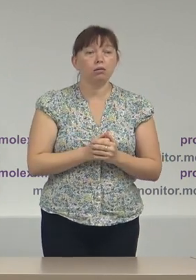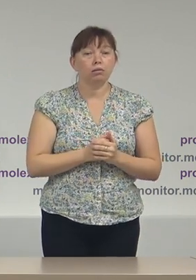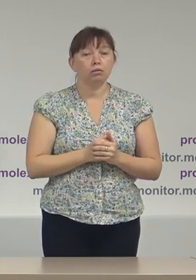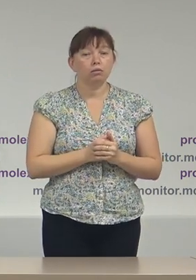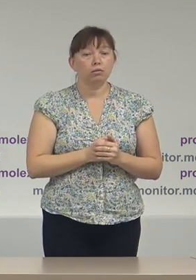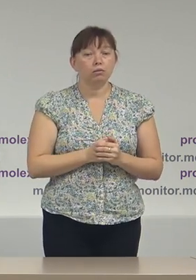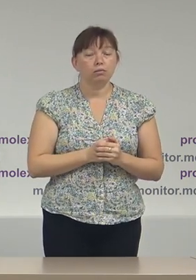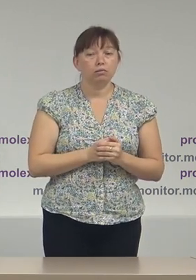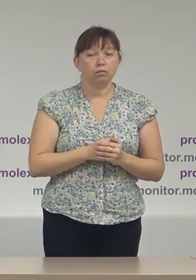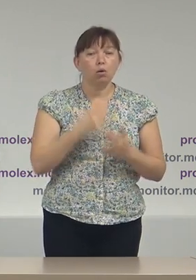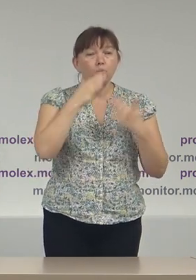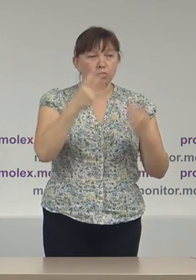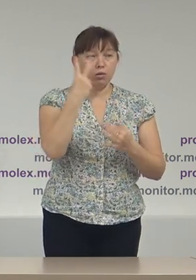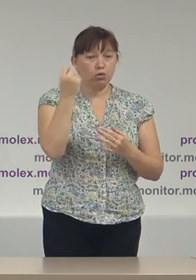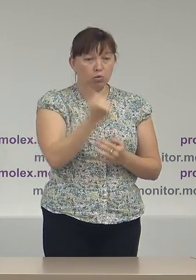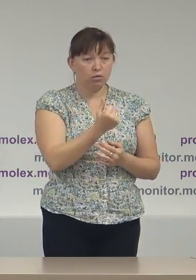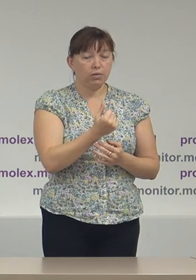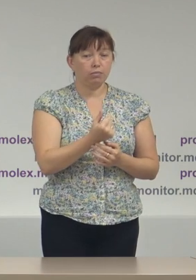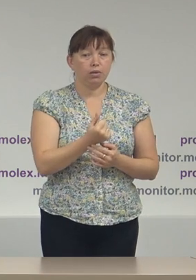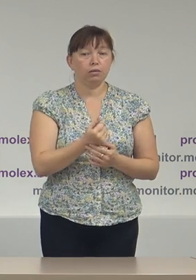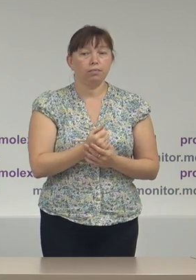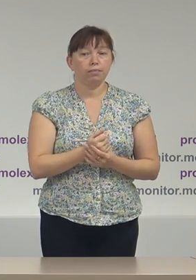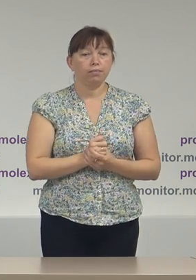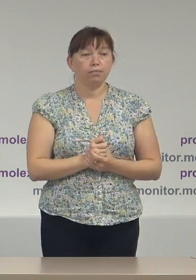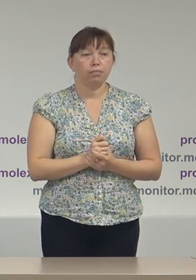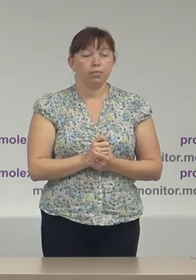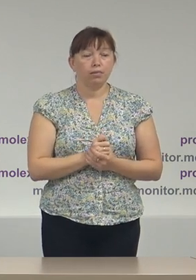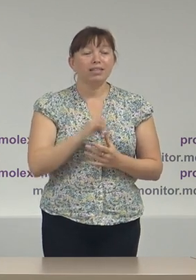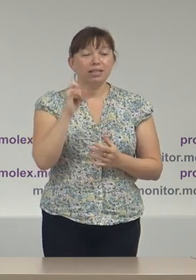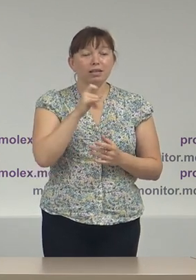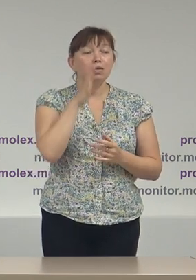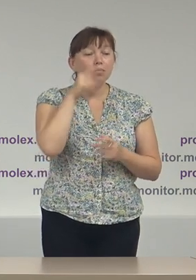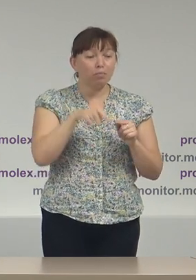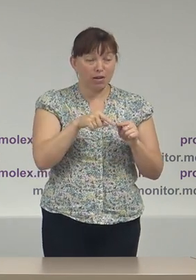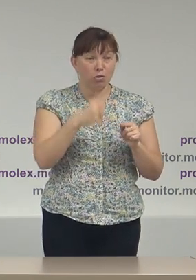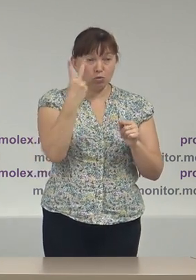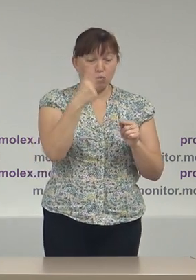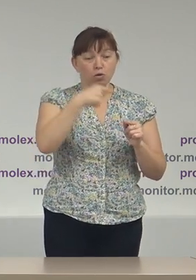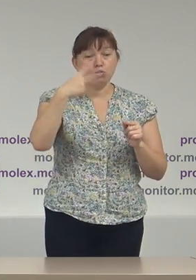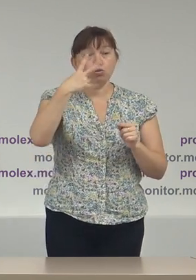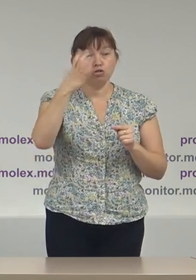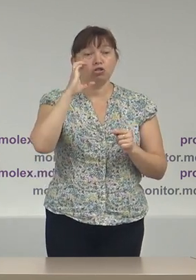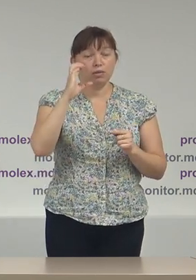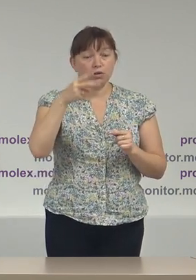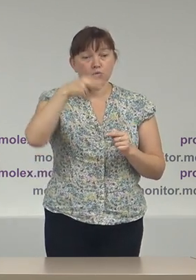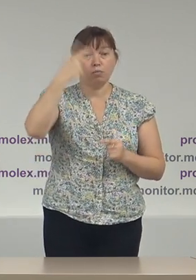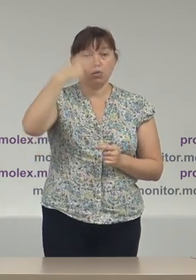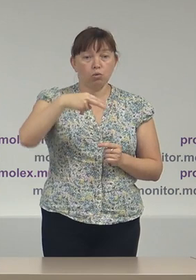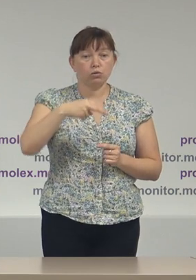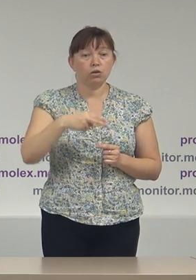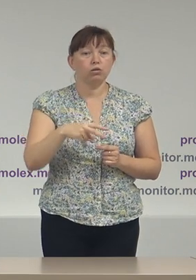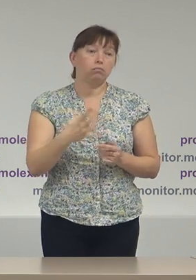promolex pentru ultimele două săptămâni sau două săptămâni din perioada de referință 2-25 septembrie 2020